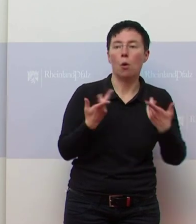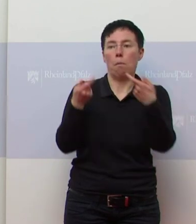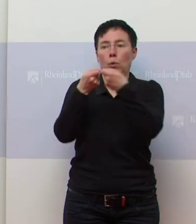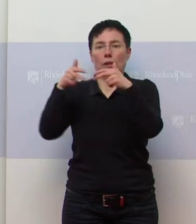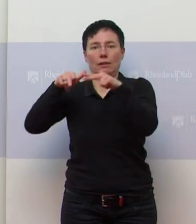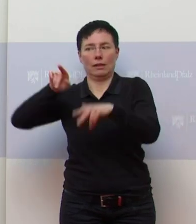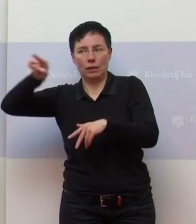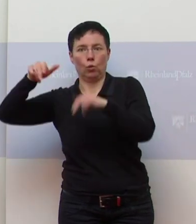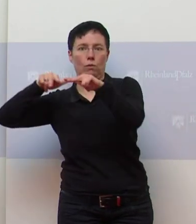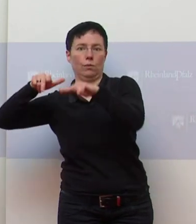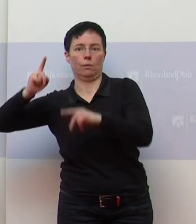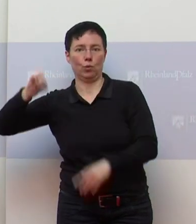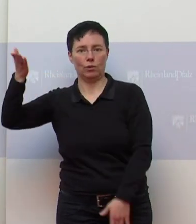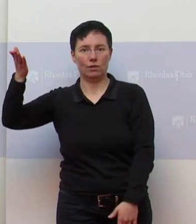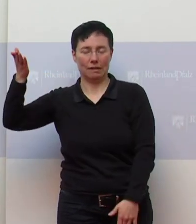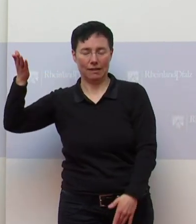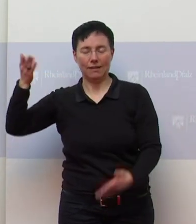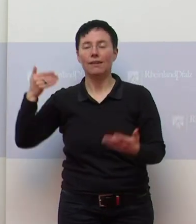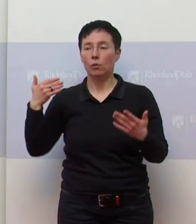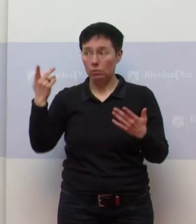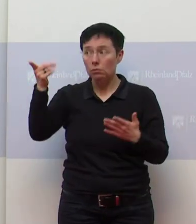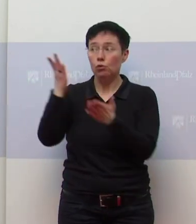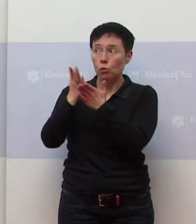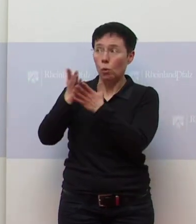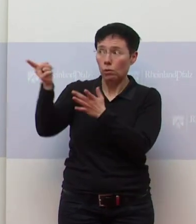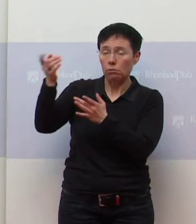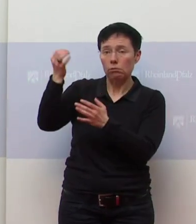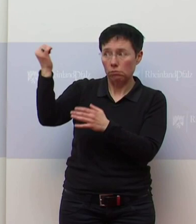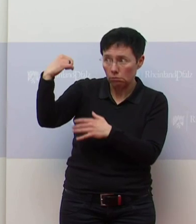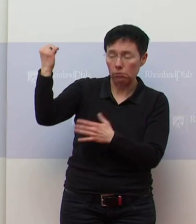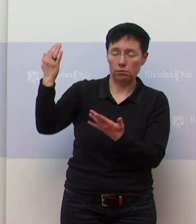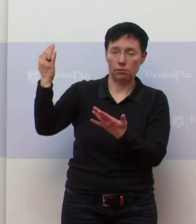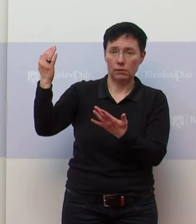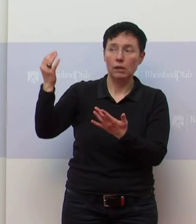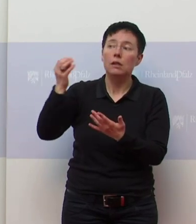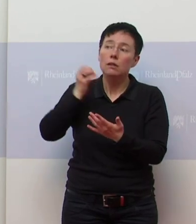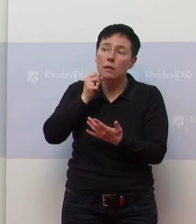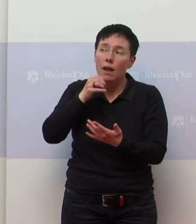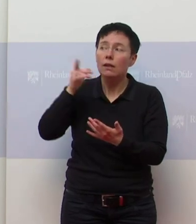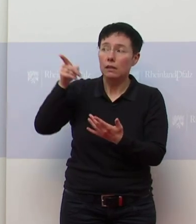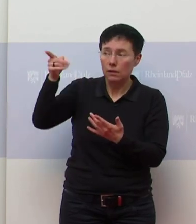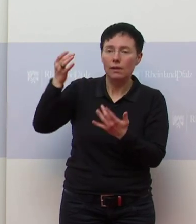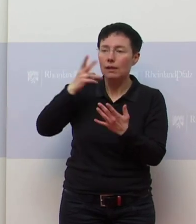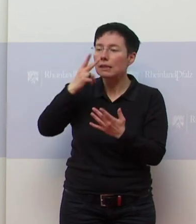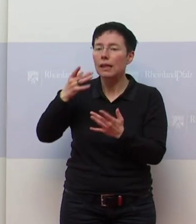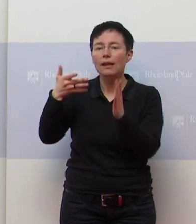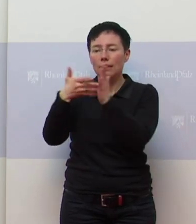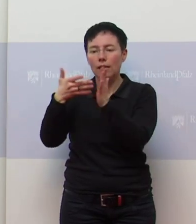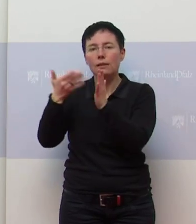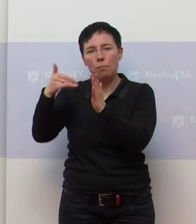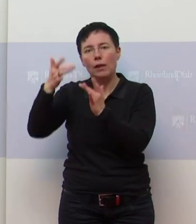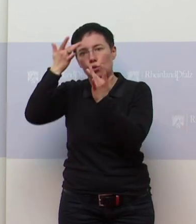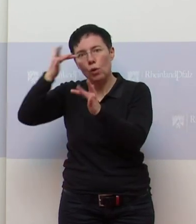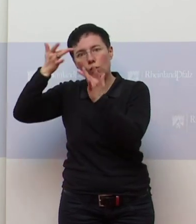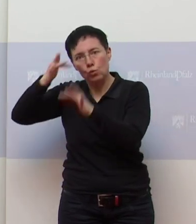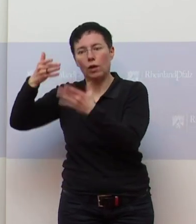zugesagt worden, dass jetzt wirklich jeden Tag, das stimmt auch, das sehen wir auch, mehr Tests zugelassen werden. Und das heißt, wenn